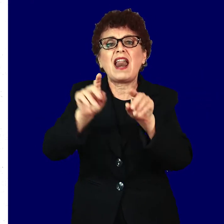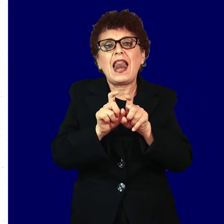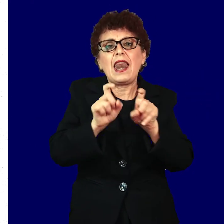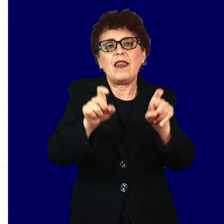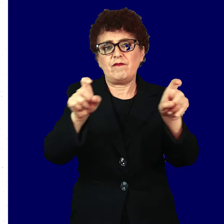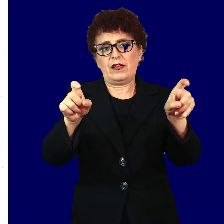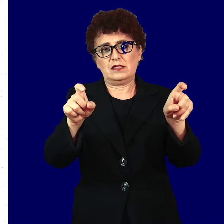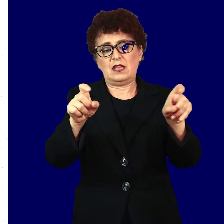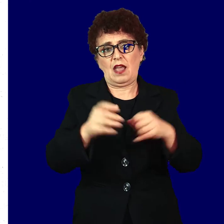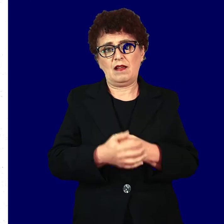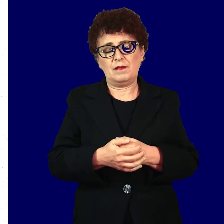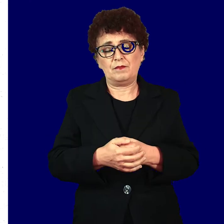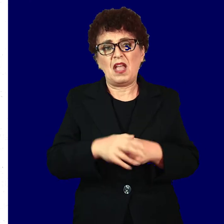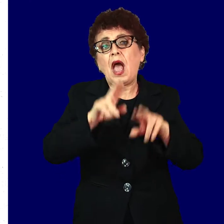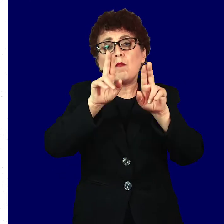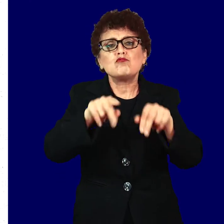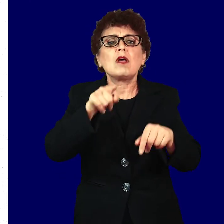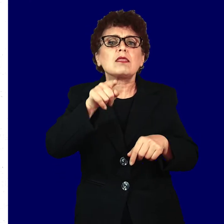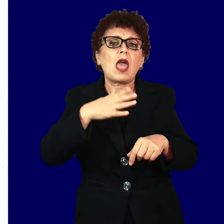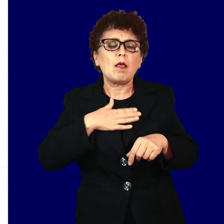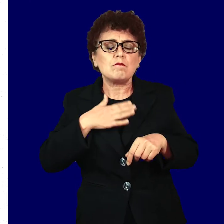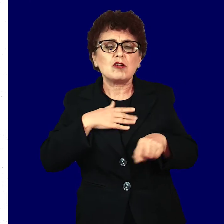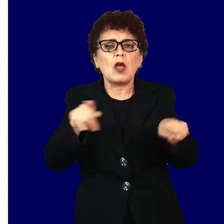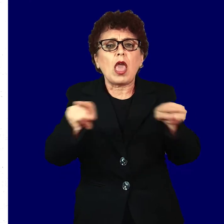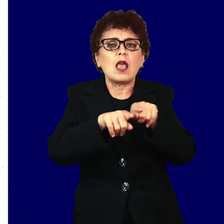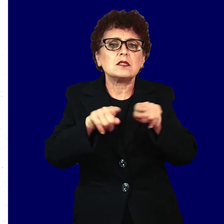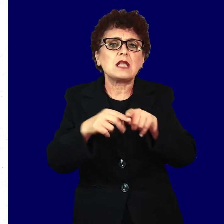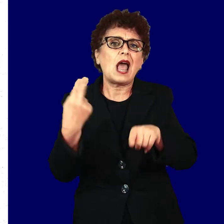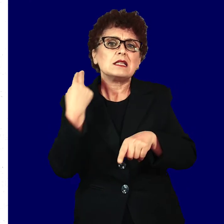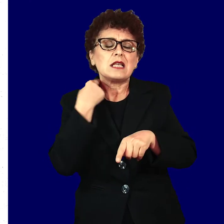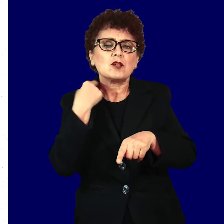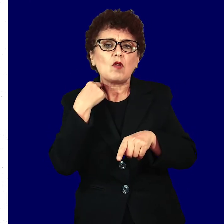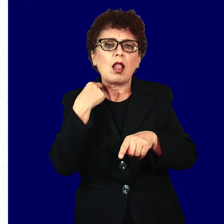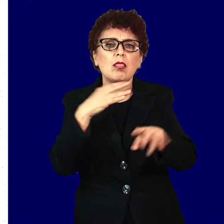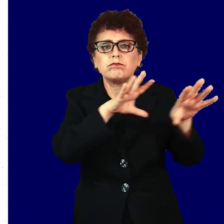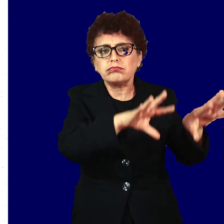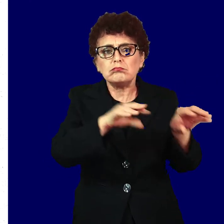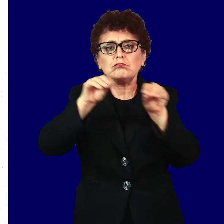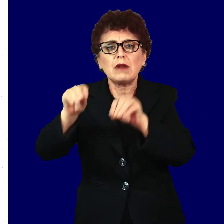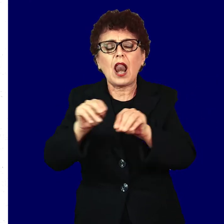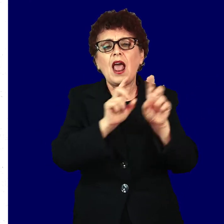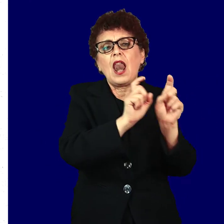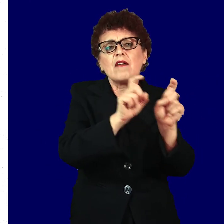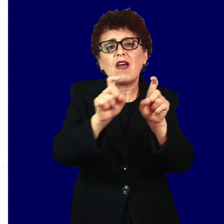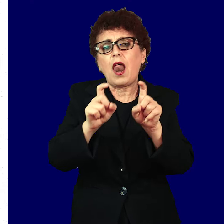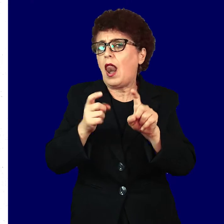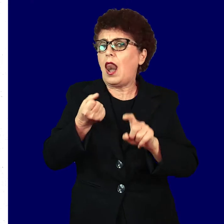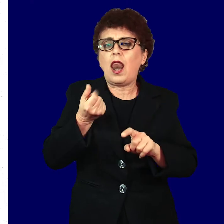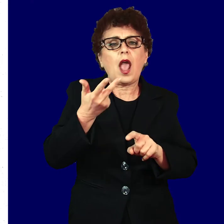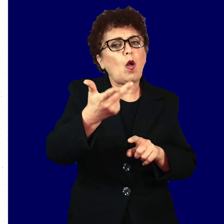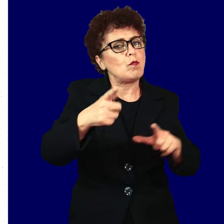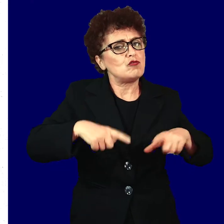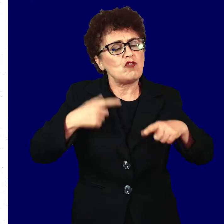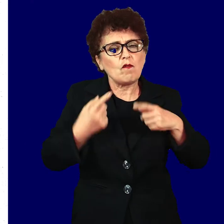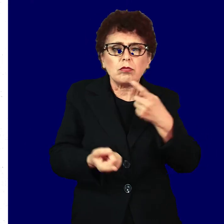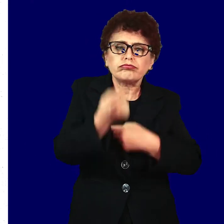инфекција. Може да имате иста сексуална пренослива инфекција неколкупати во животот.